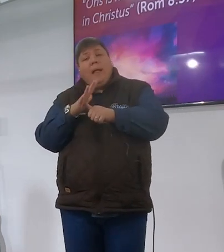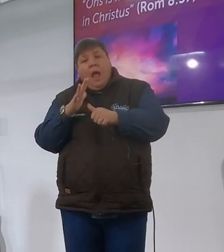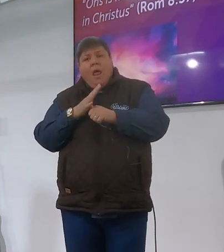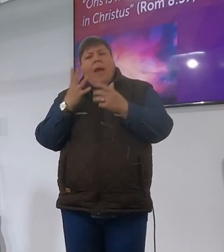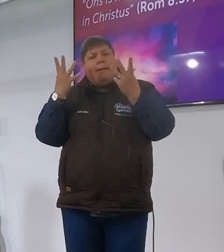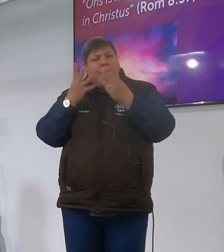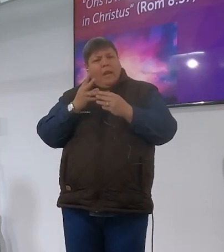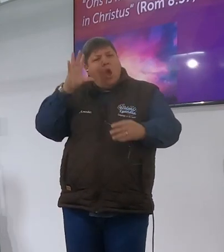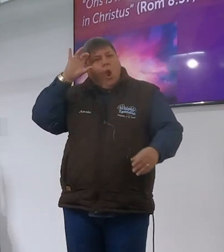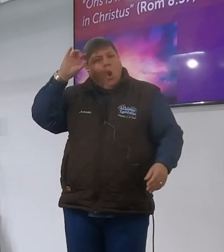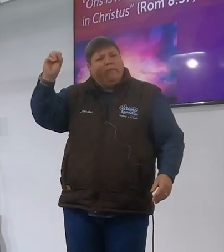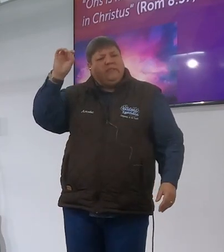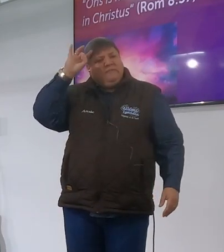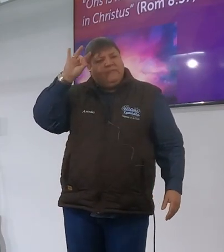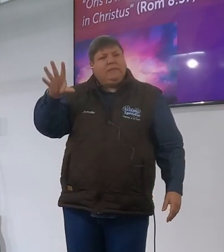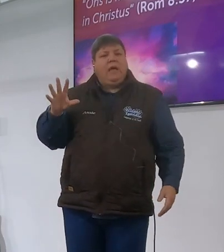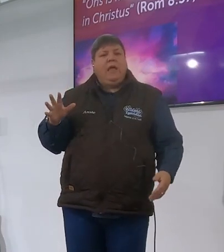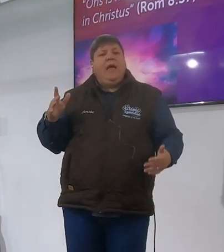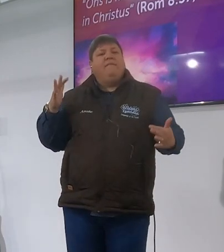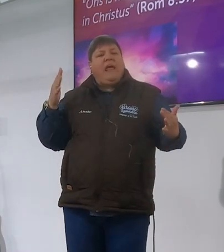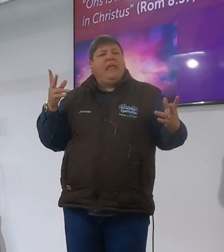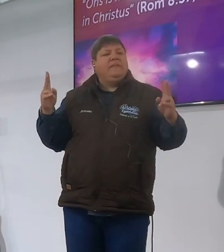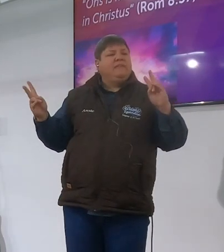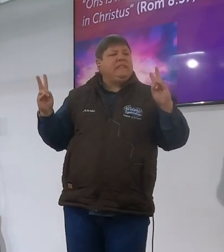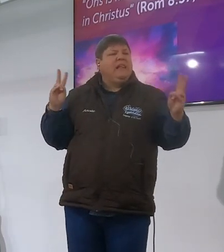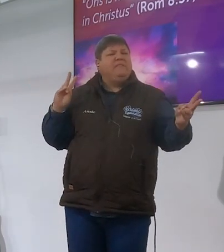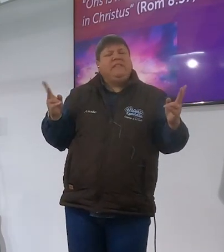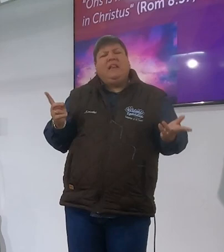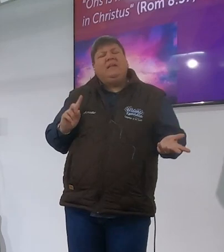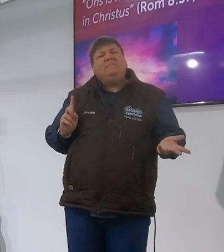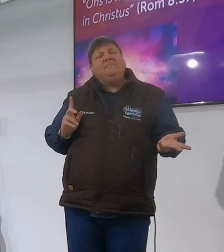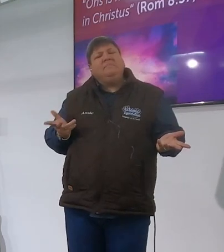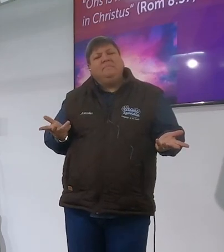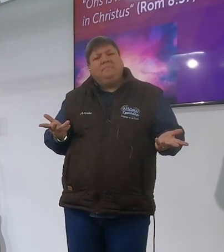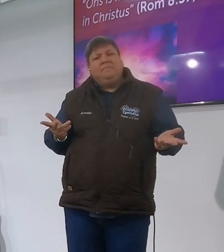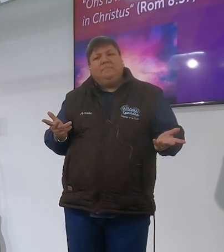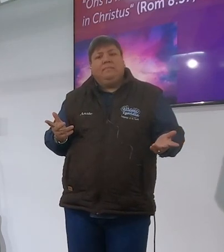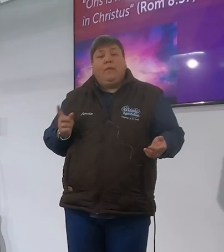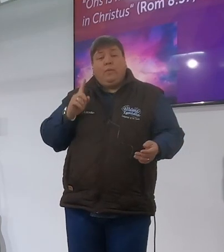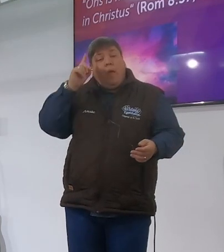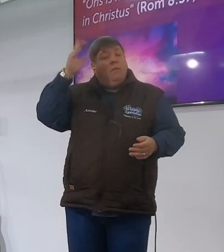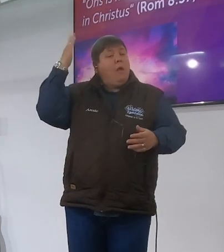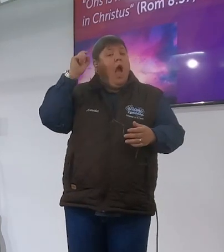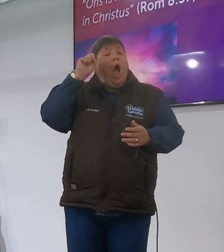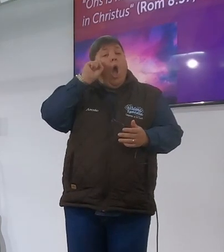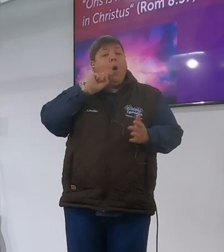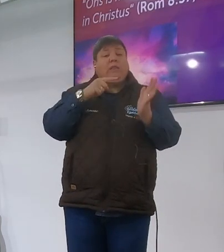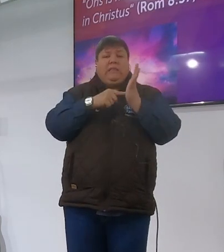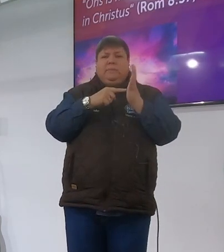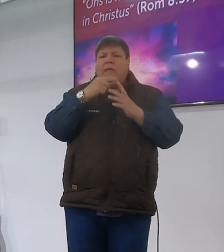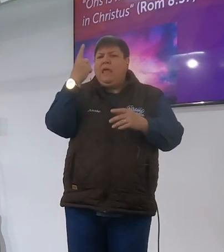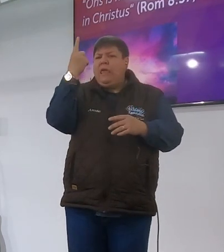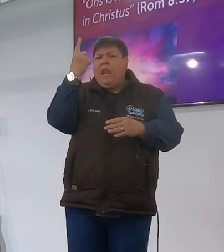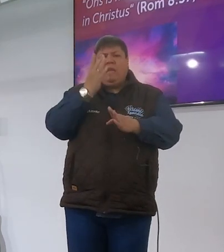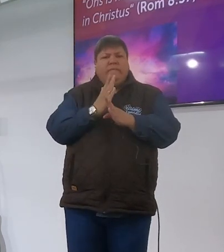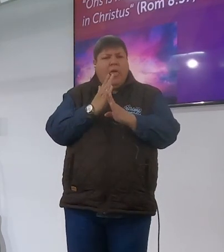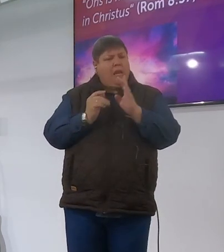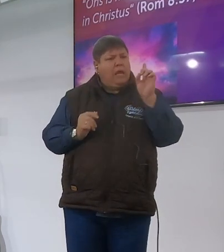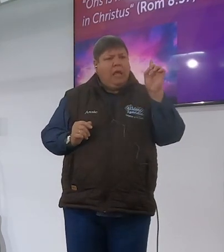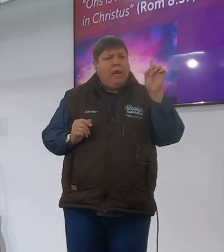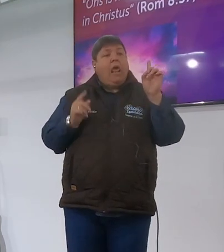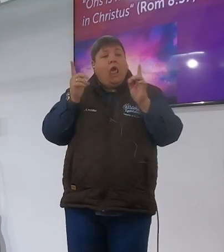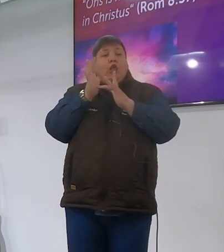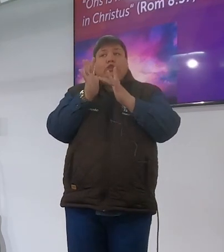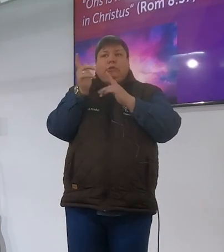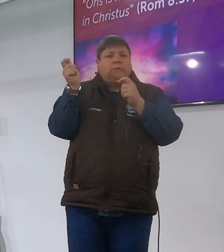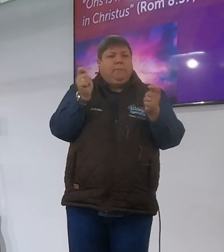geloofig is gestaan sê maar hoe kom verskill die oud en die witte testament so want ondou die oud testament het een taak gehad en dit is om Jesus na die wereld